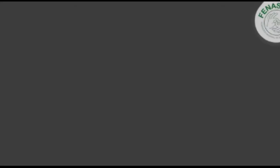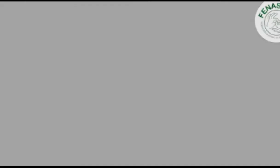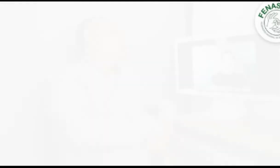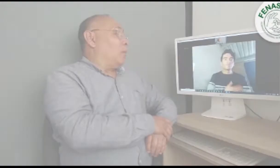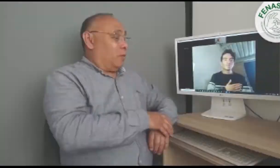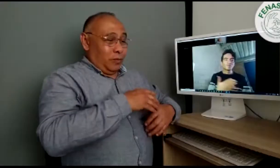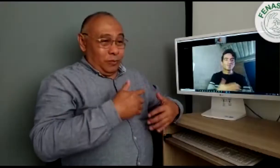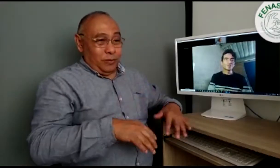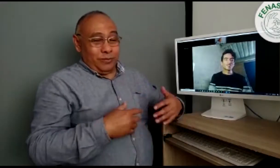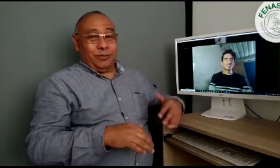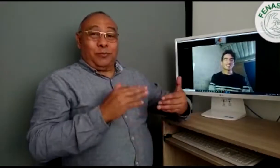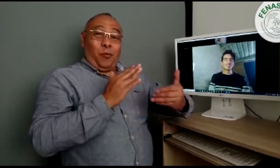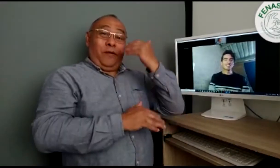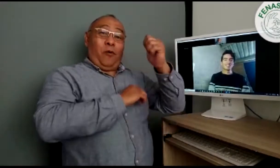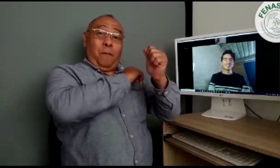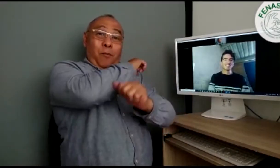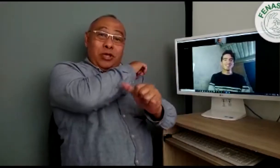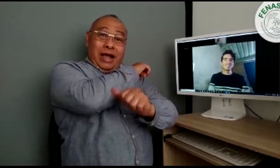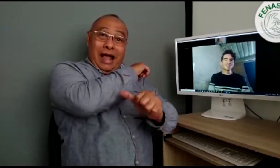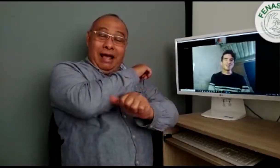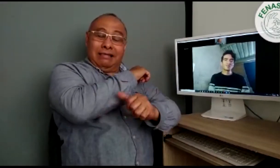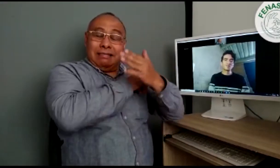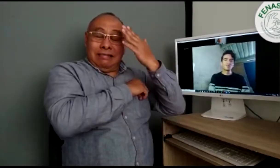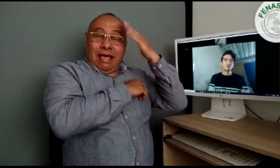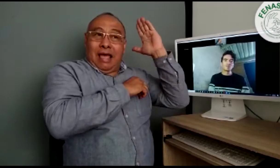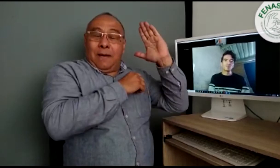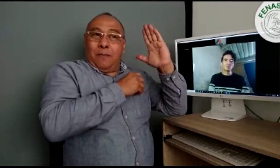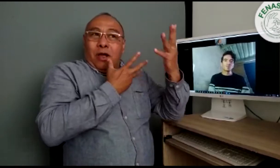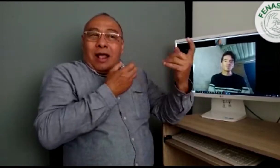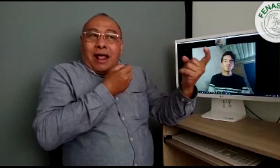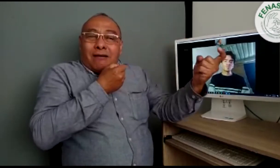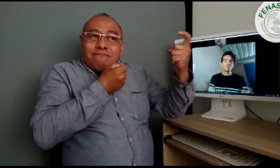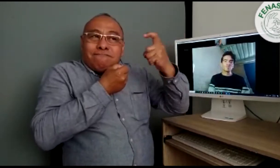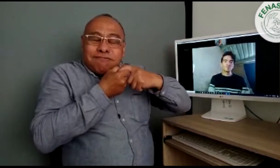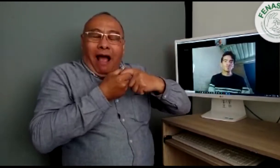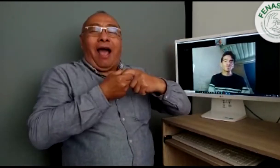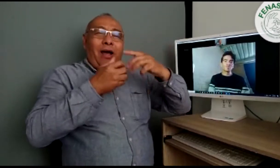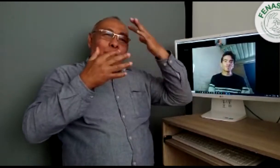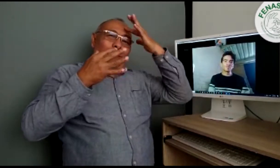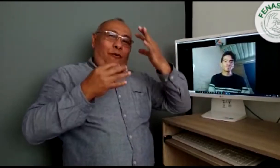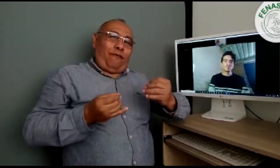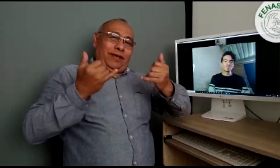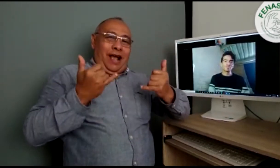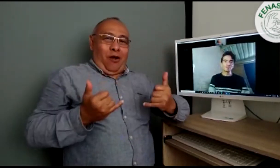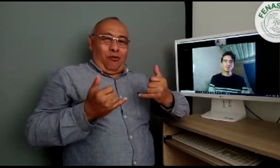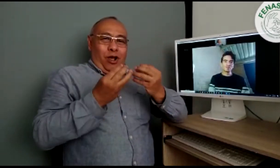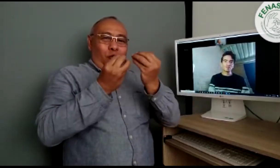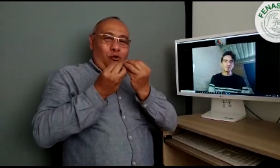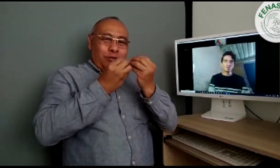Un gusto. Excelente. Tenemos una nueva asociación desde Boyacá. Hace tiempo queríamos que desde esta región se afiliara a una